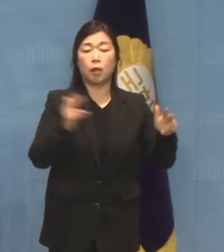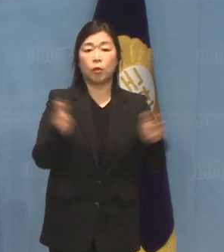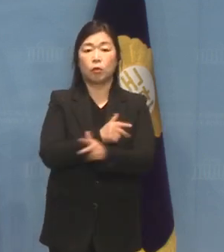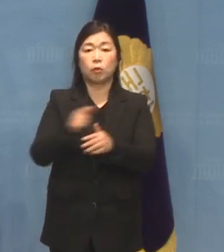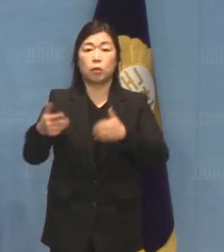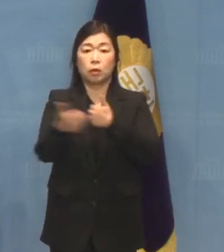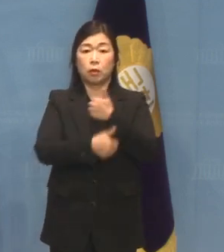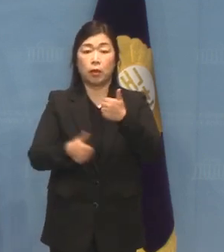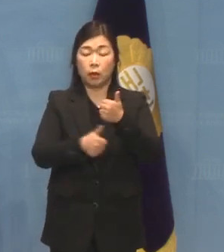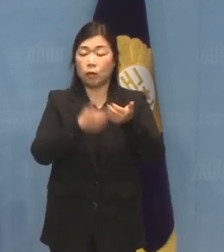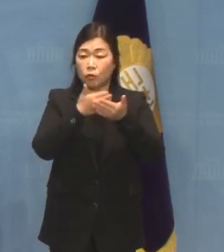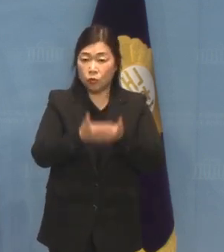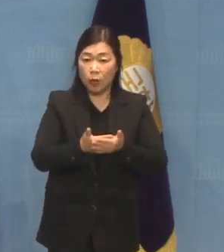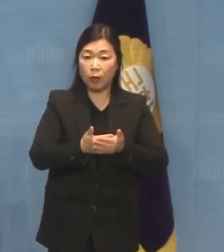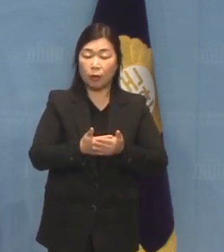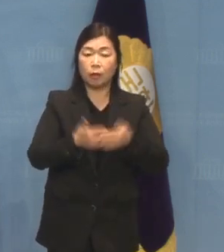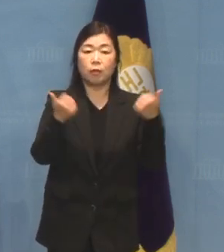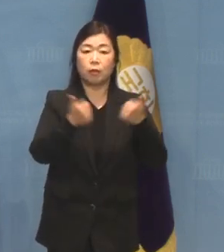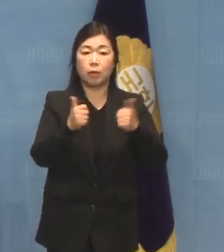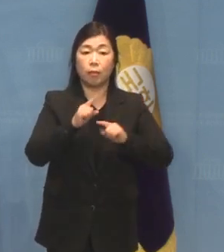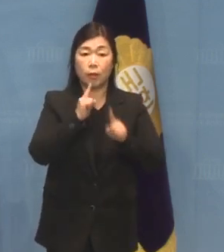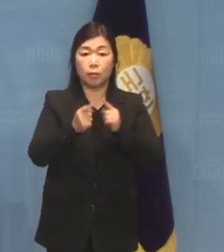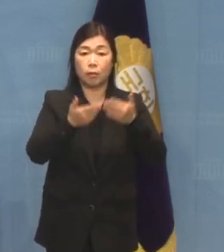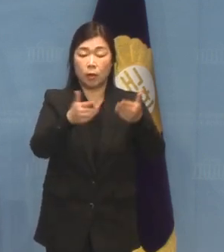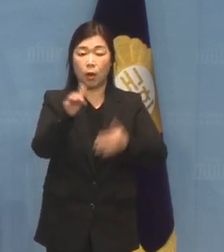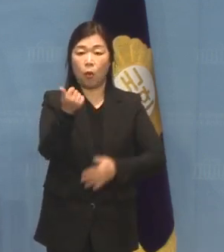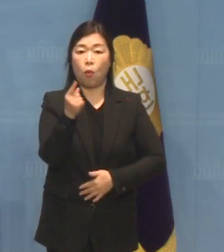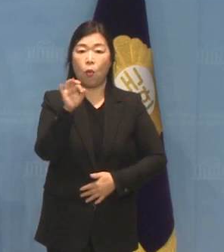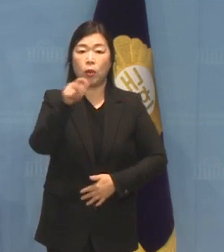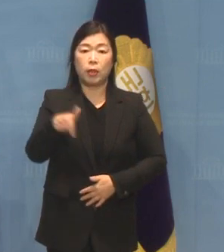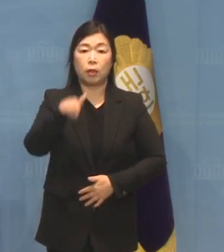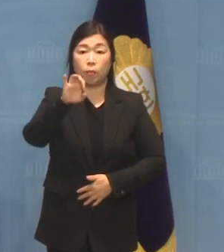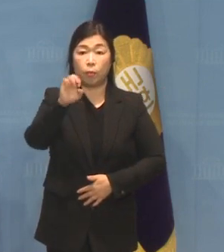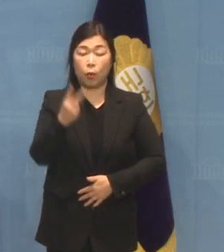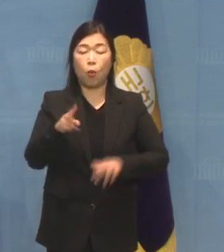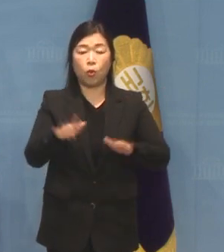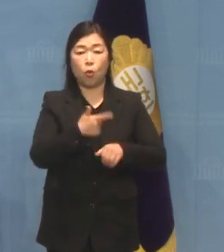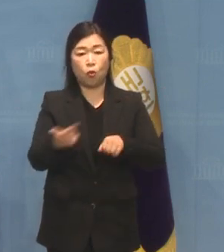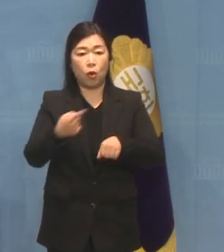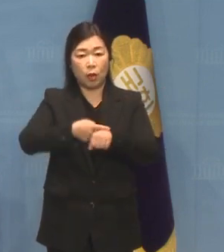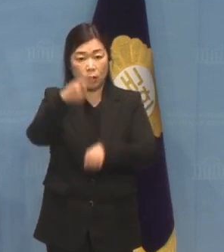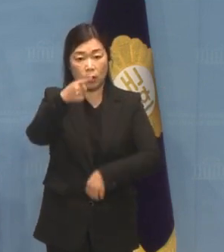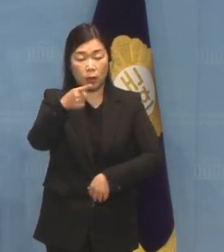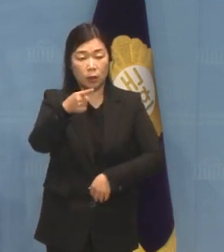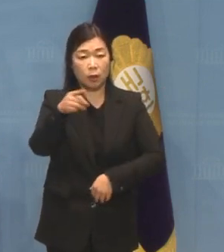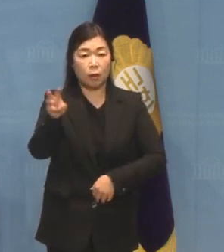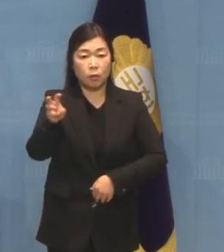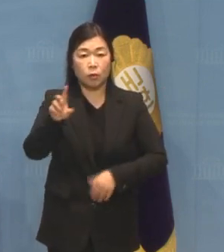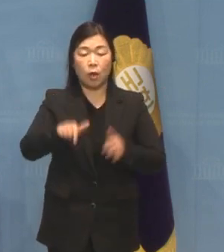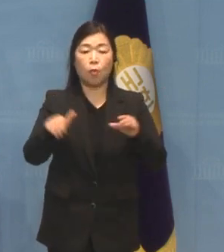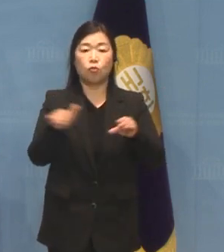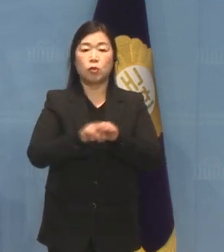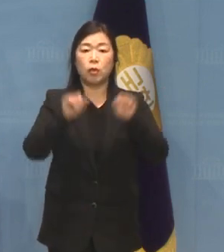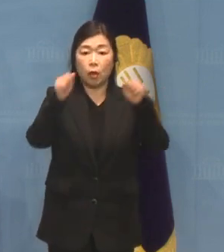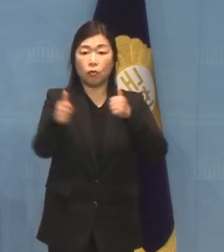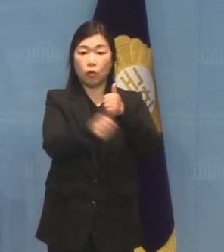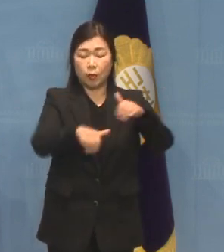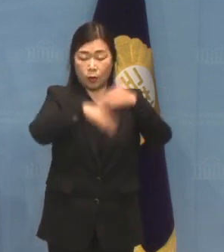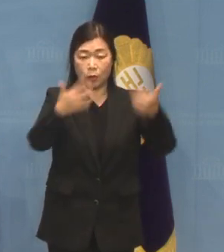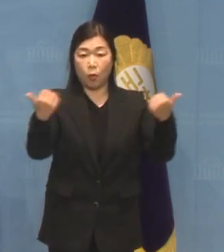의회교 주요일정입니다 홍의표 문체위원장은 오늘 오후 1시 30분 문체위